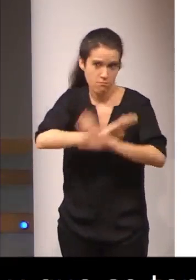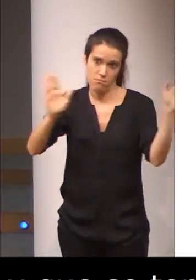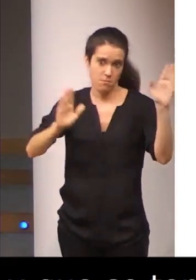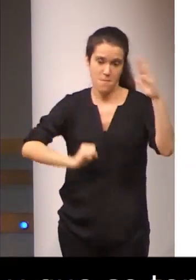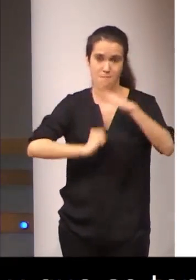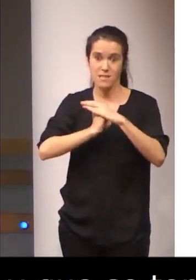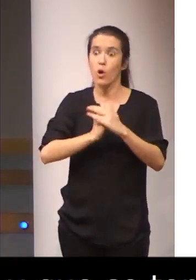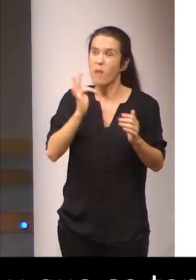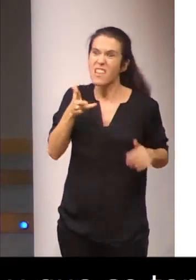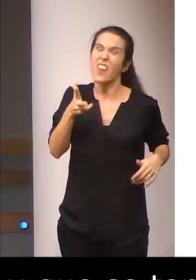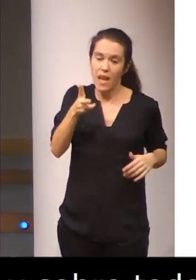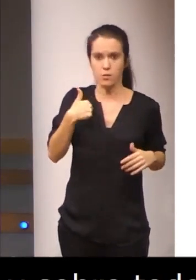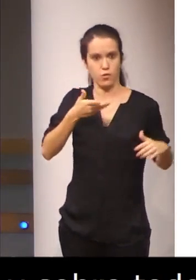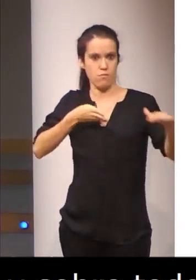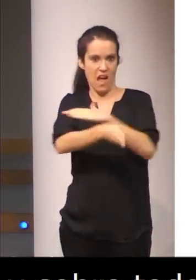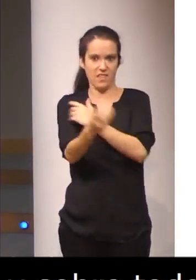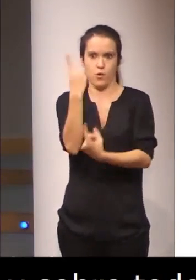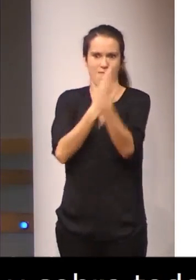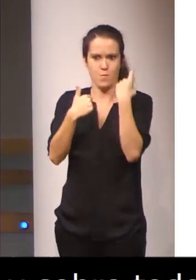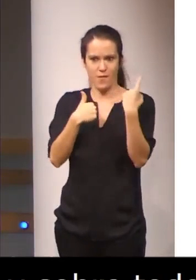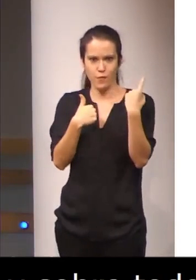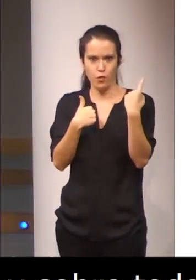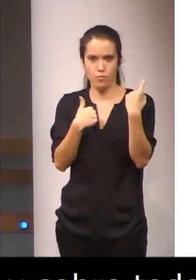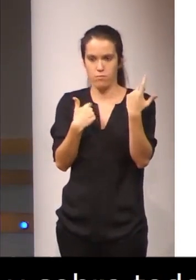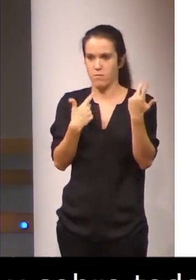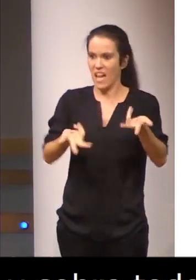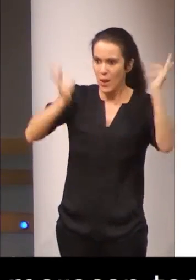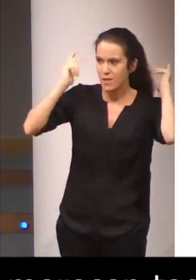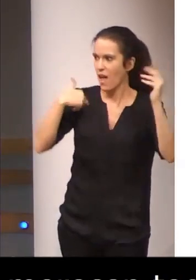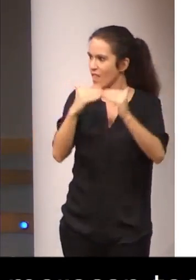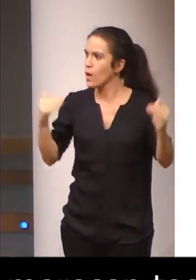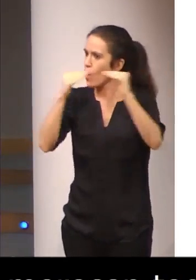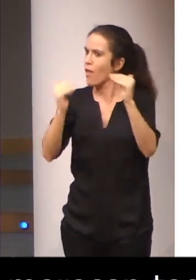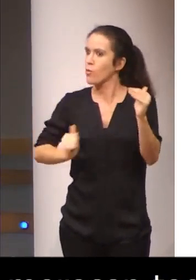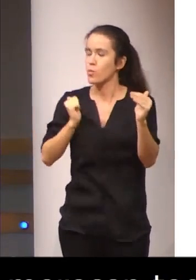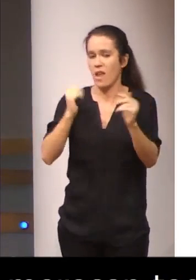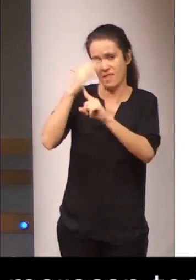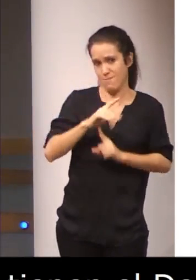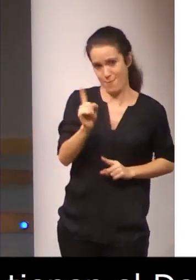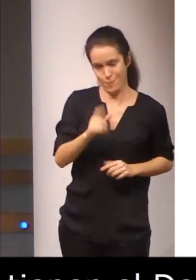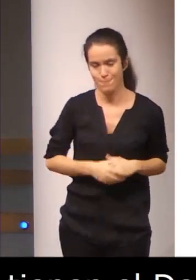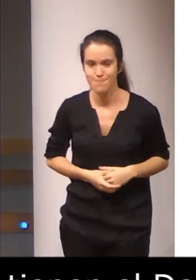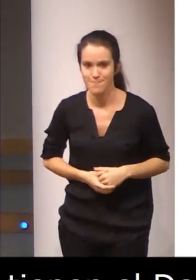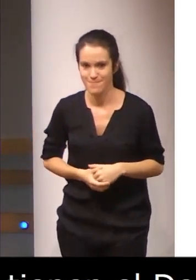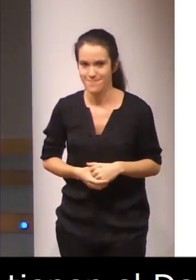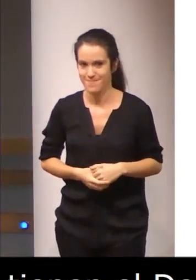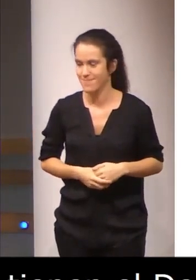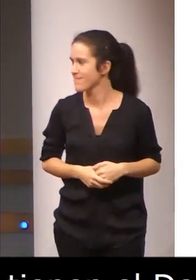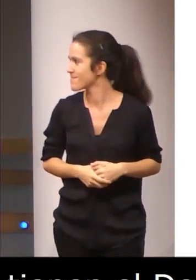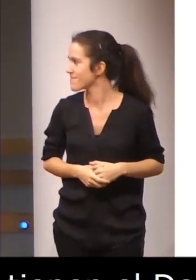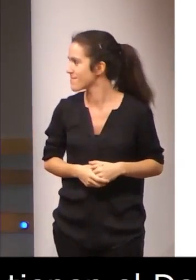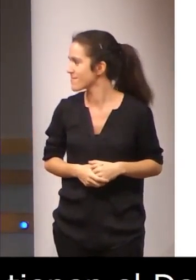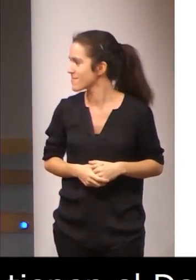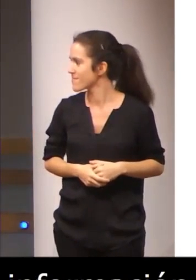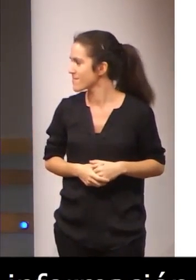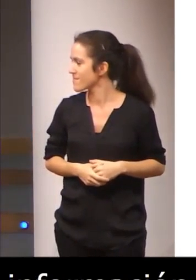derecho de acceder a la información, a la libertad, a la igualdad de oportunidades y a no ser discriminadas. Muchas gracias. Y todo este